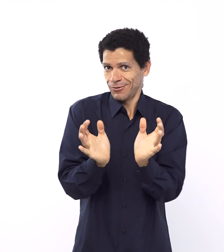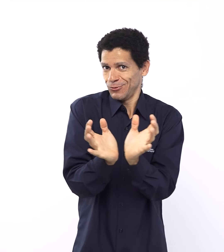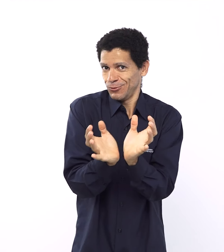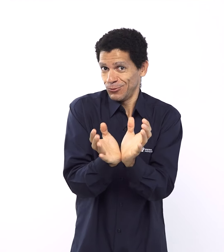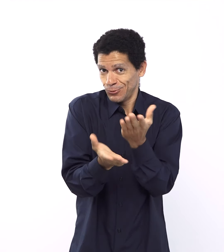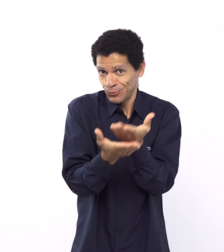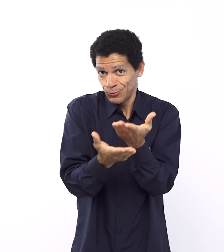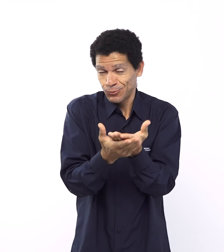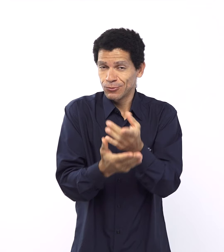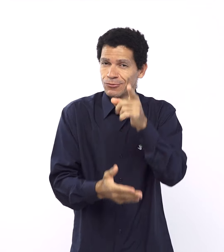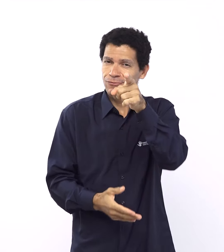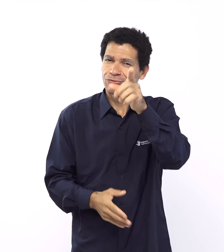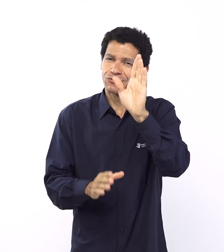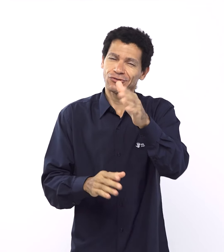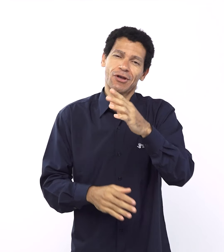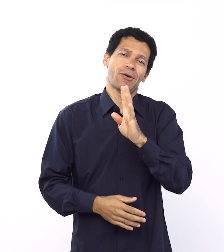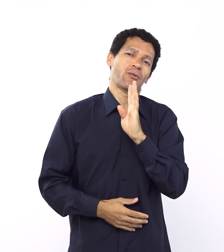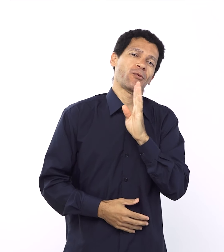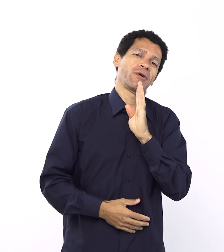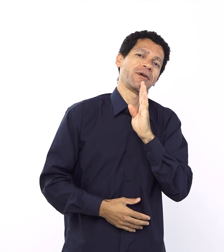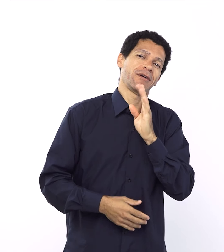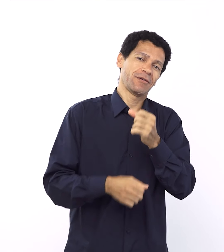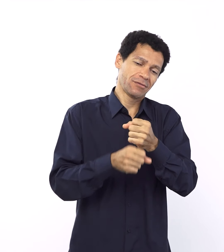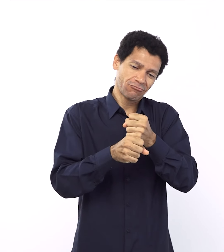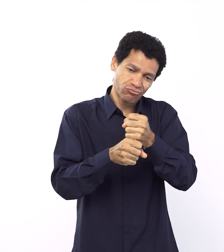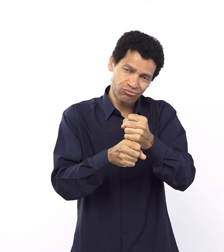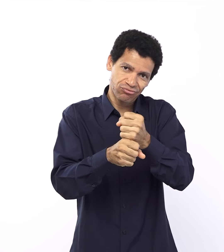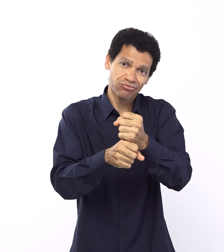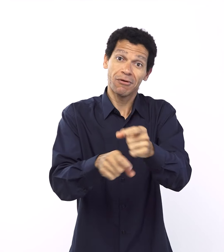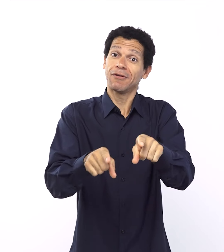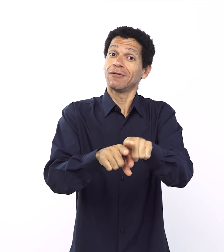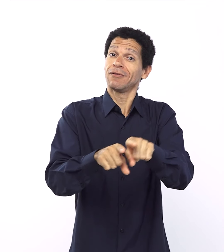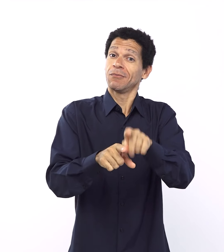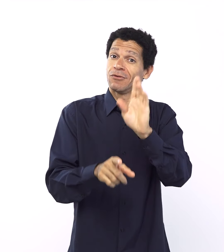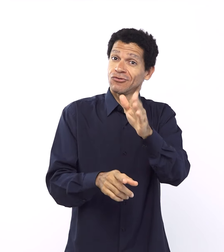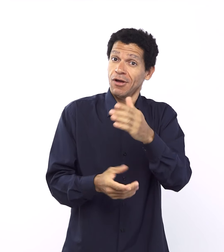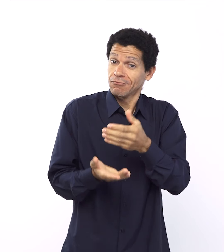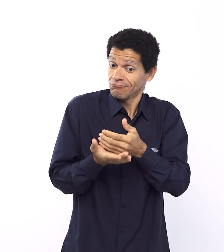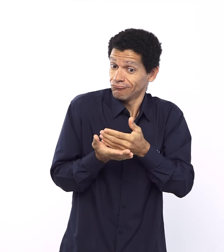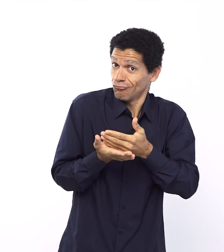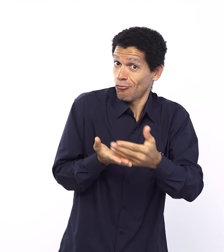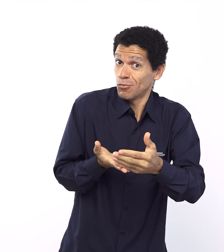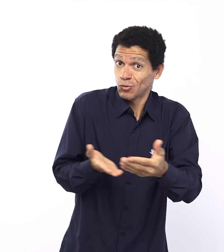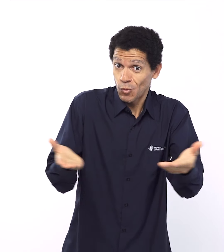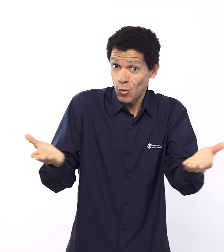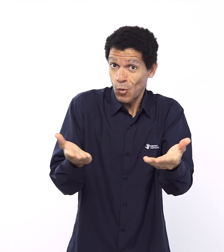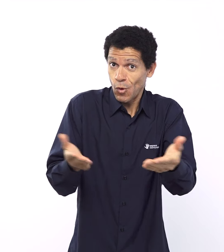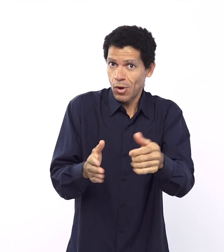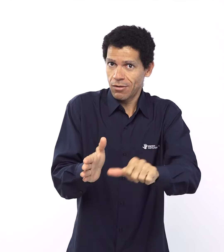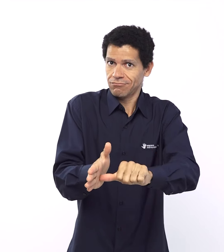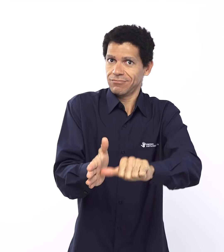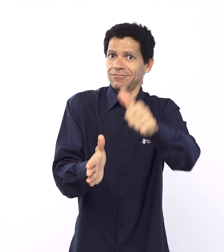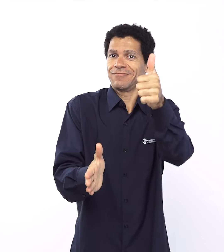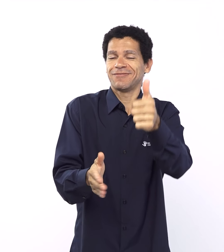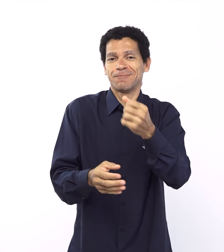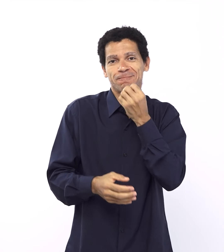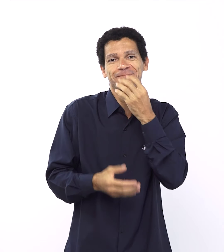acompanha toda sexta-feira à noite. É bem-vindo. E você que está vindo pela primeira vez também. É bem-vindo por nós todos que já estamos